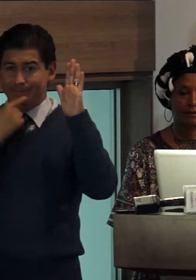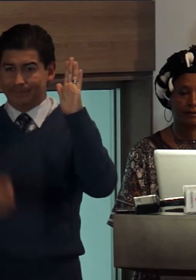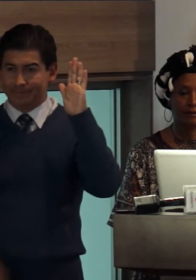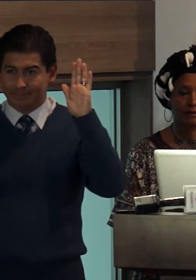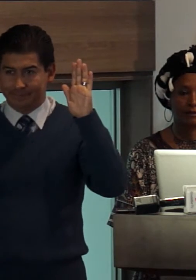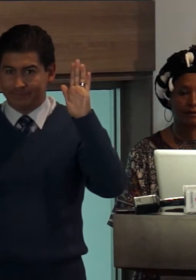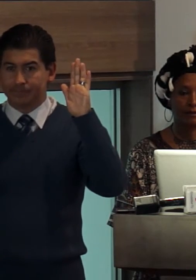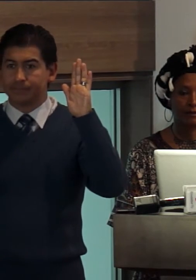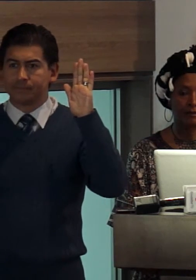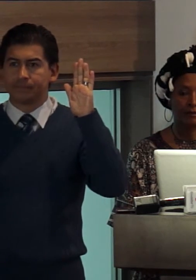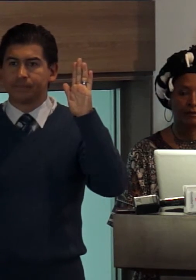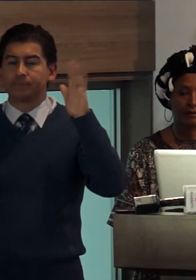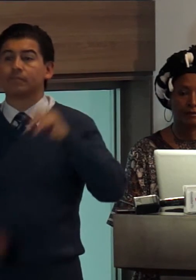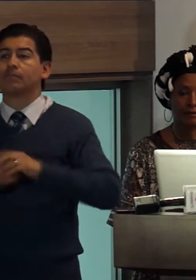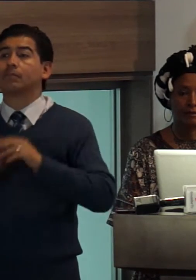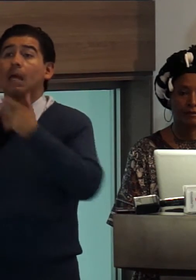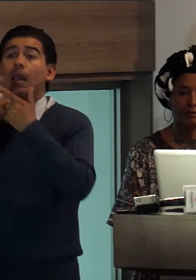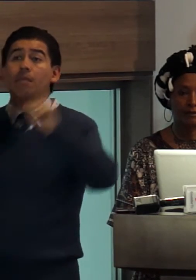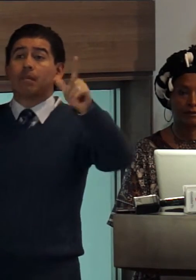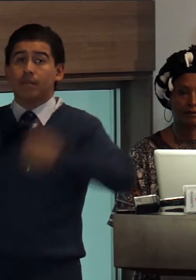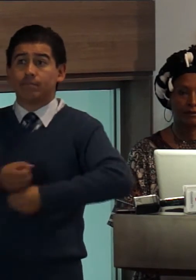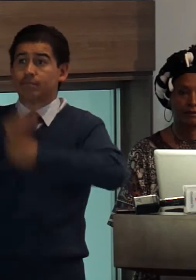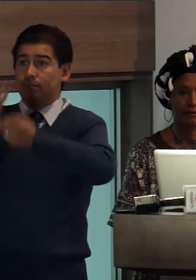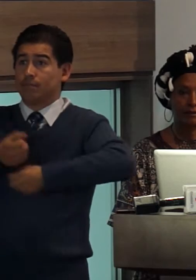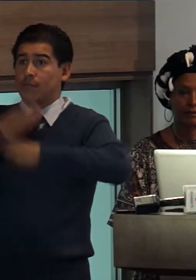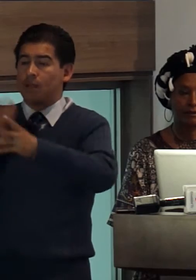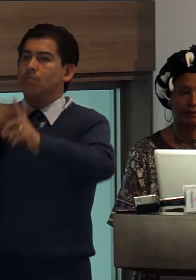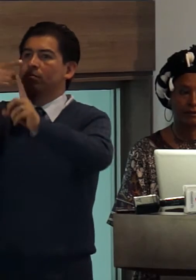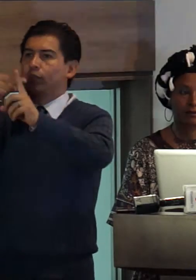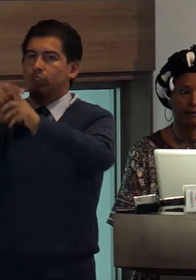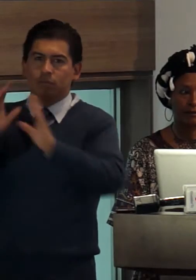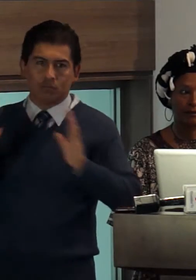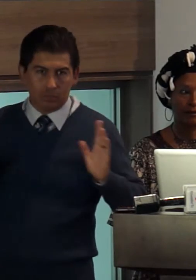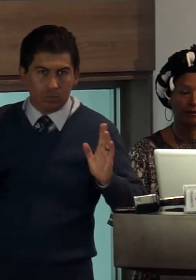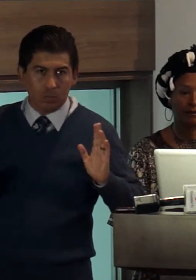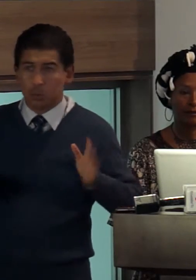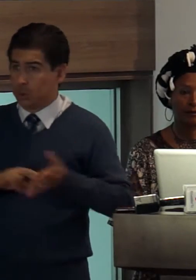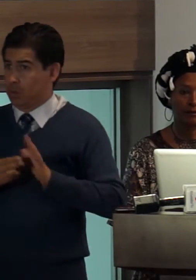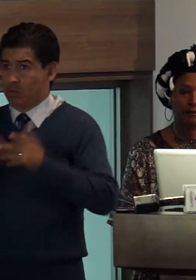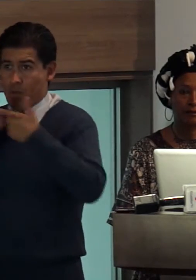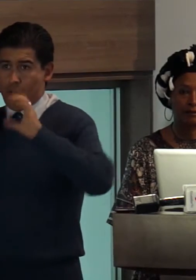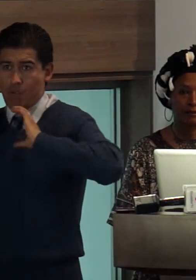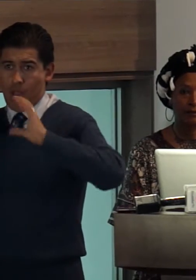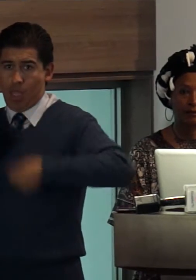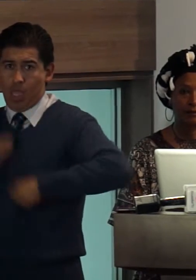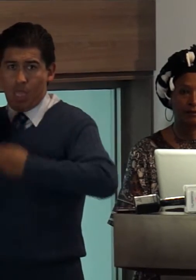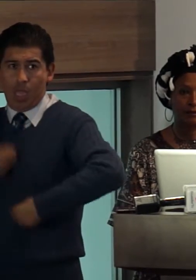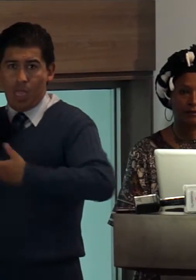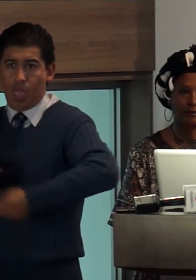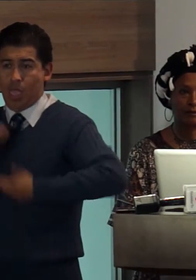plantea el concepto de libertad de expresión positiva Es decir no solamente el Estado debe